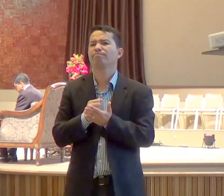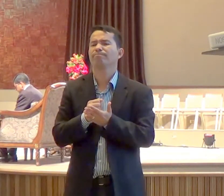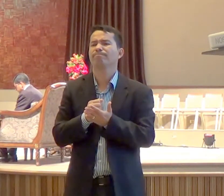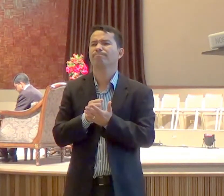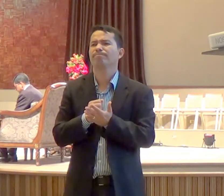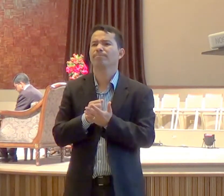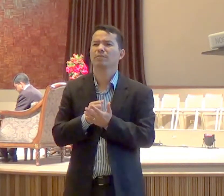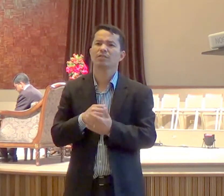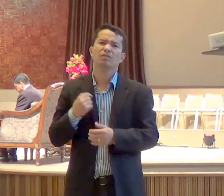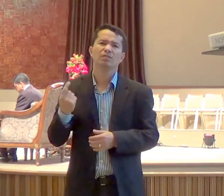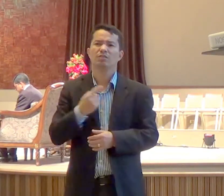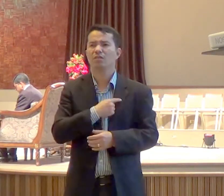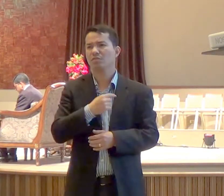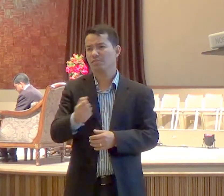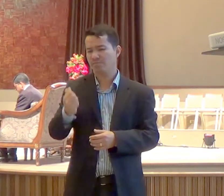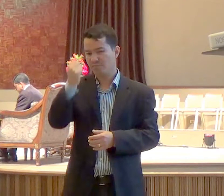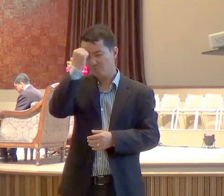vamos nos arrepender, como brasileiros,